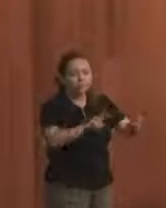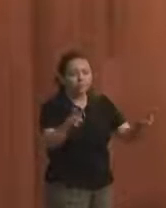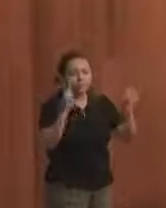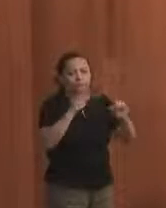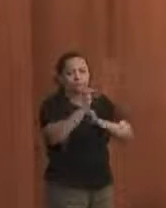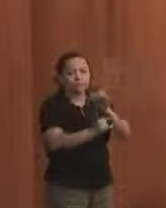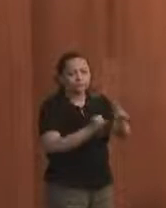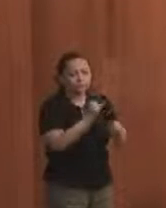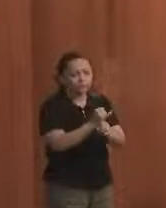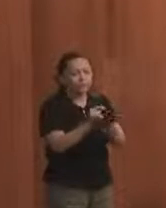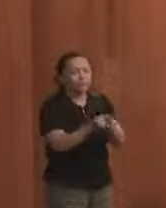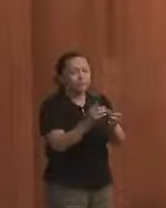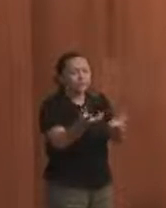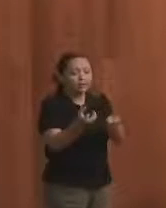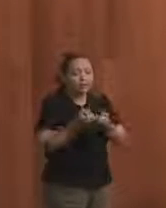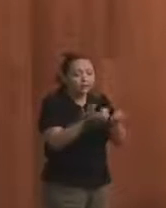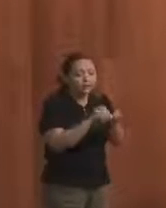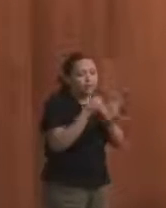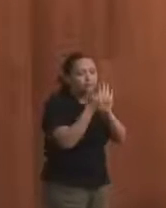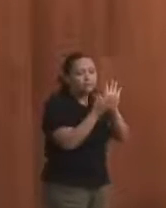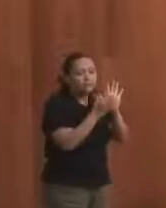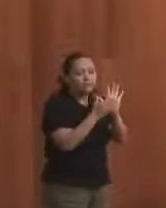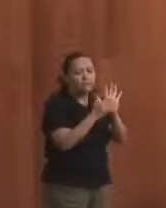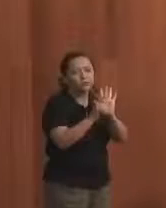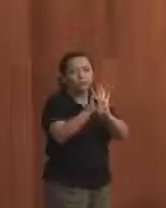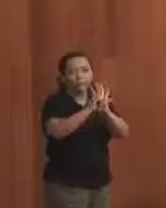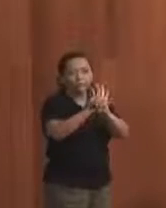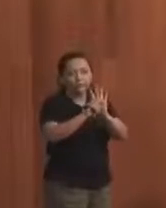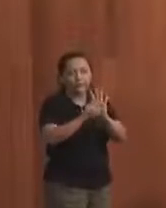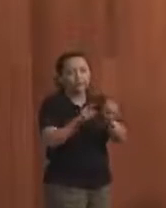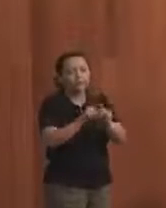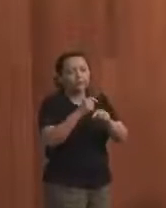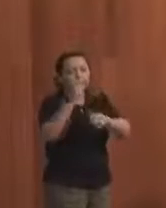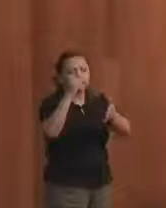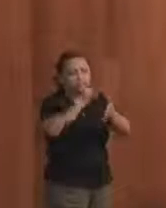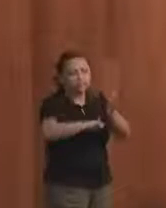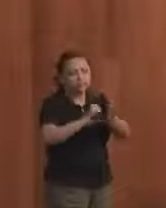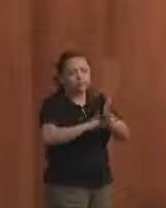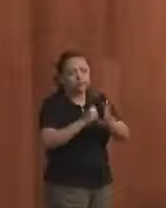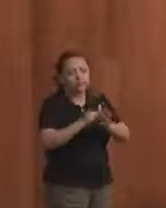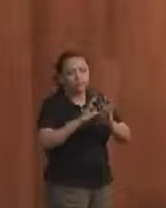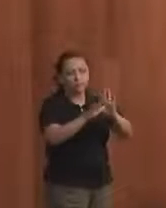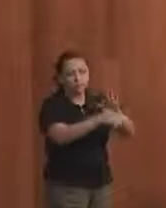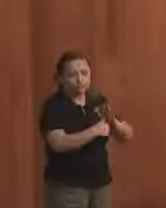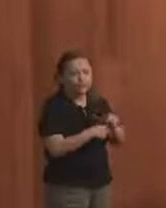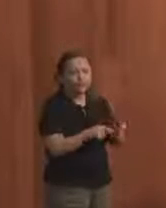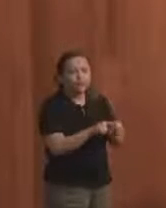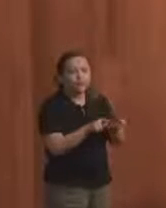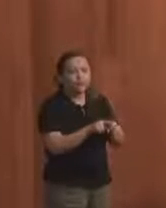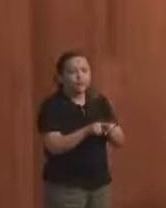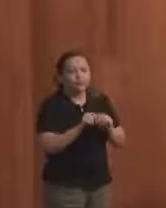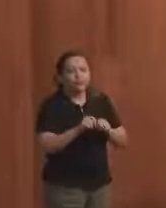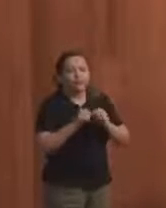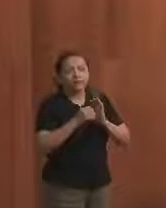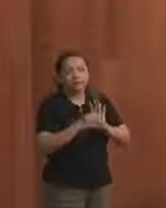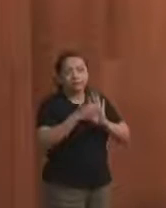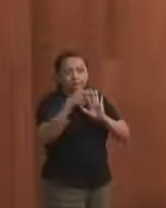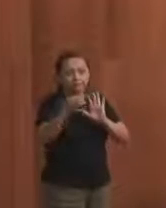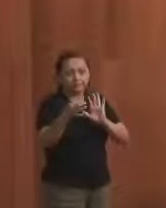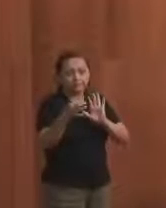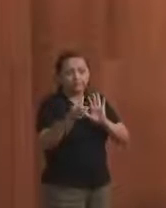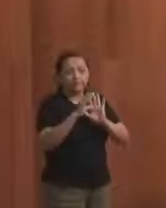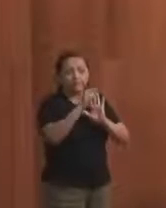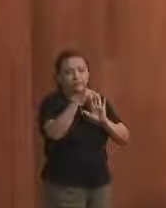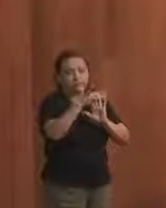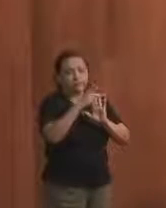para acolher as propostas de medidas legislativas no combate à corrupção. Também destacou que o